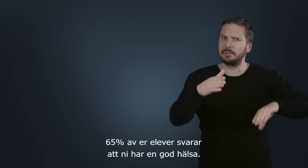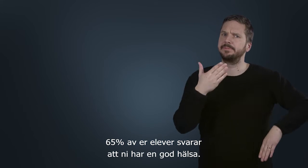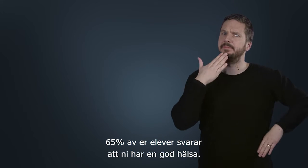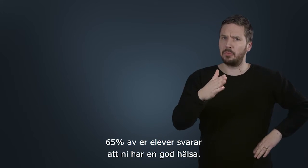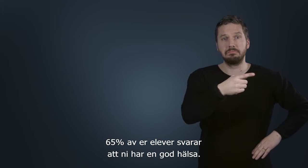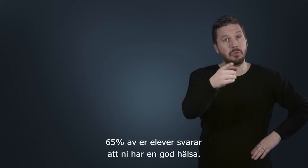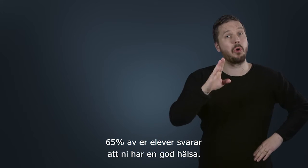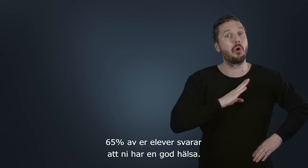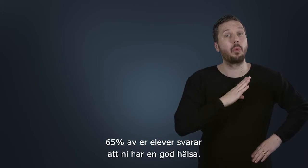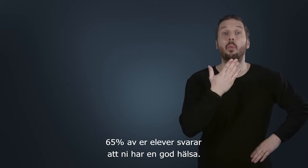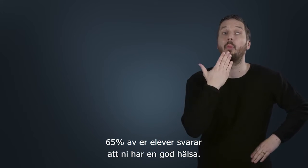svarar att ni har en god hälsa.